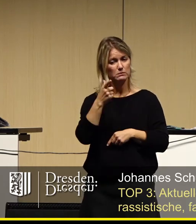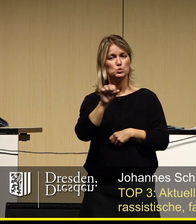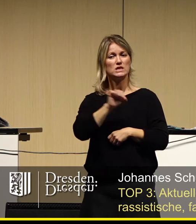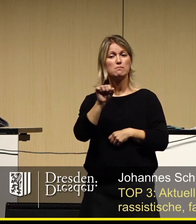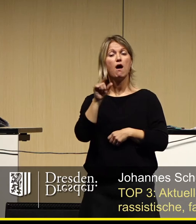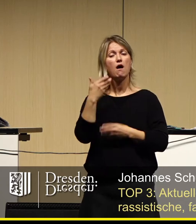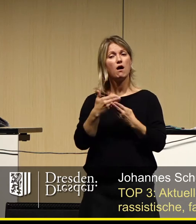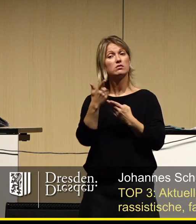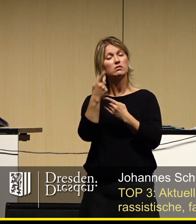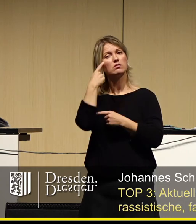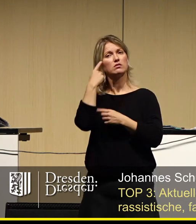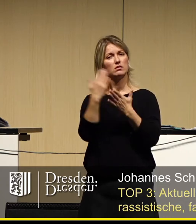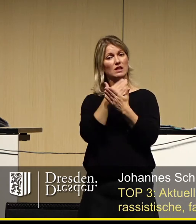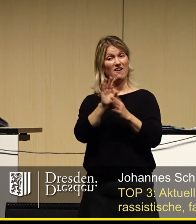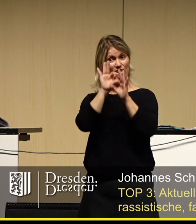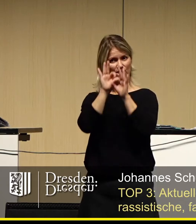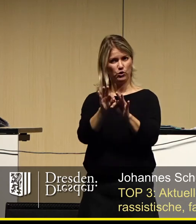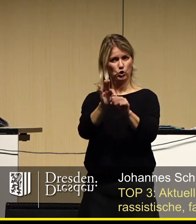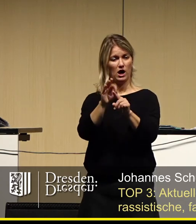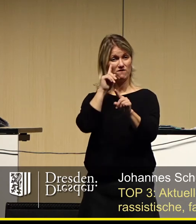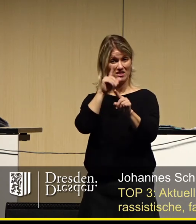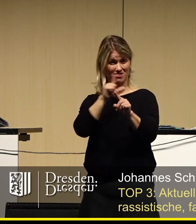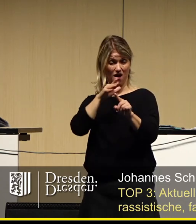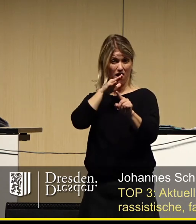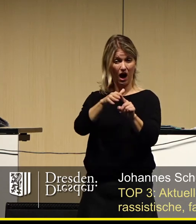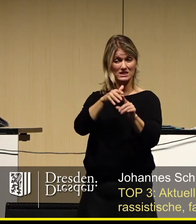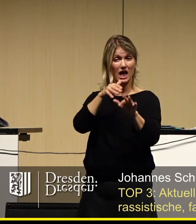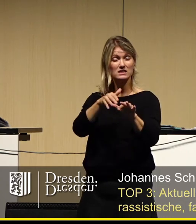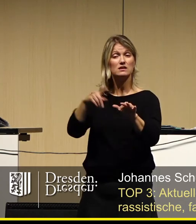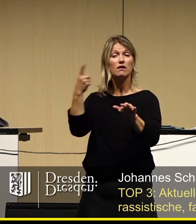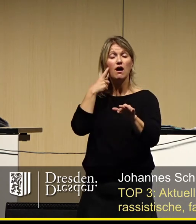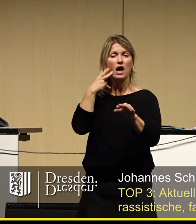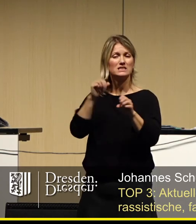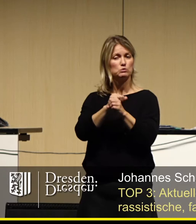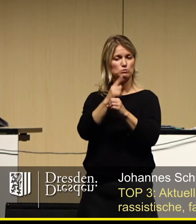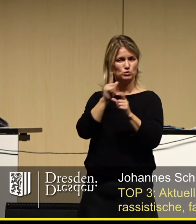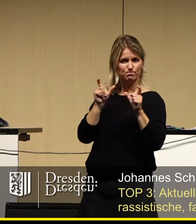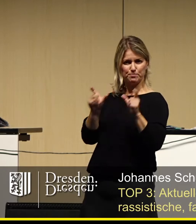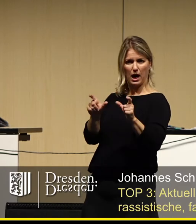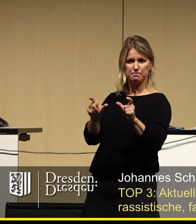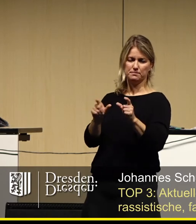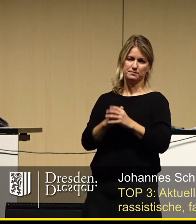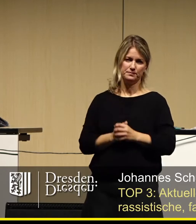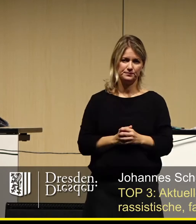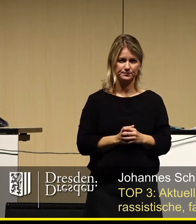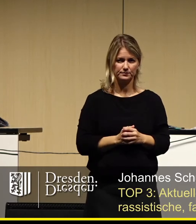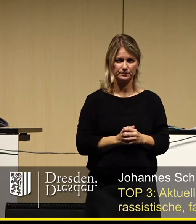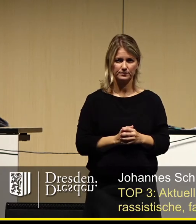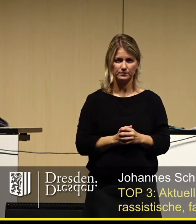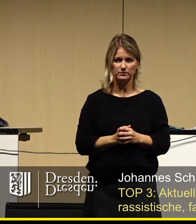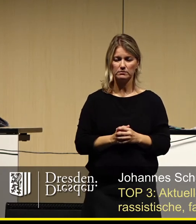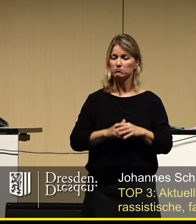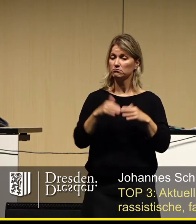zugunsten der Menschen, welche sich Rassismus, Hass und Hetze entschieden entgegenstellen, vollumfänglich ausgeschöpft werden. Dazu